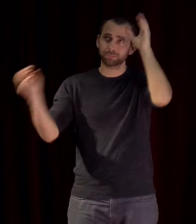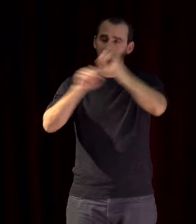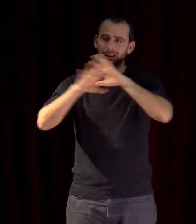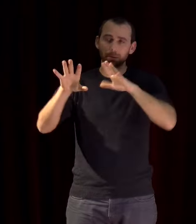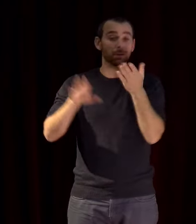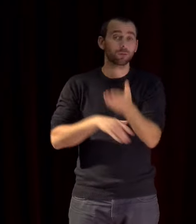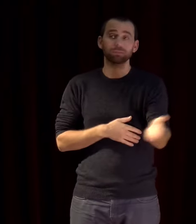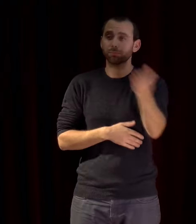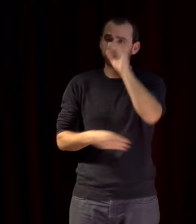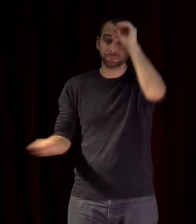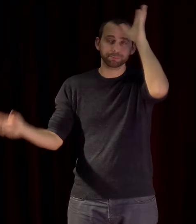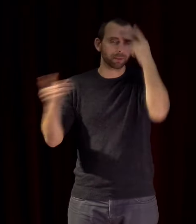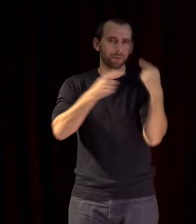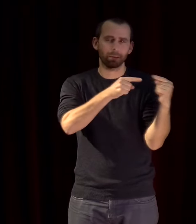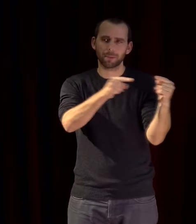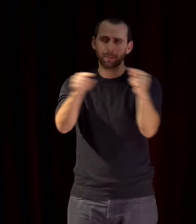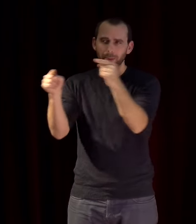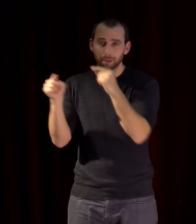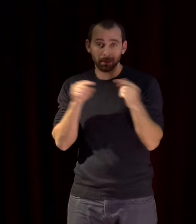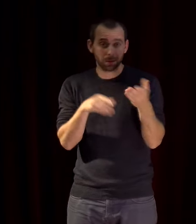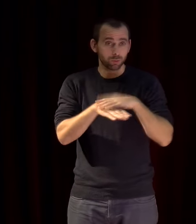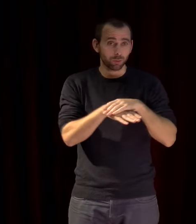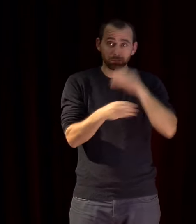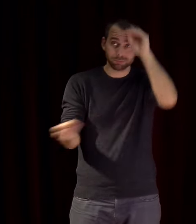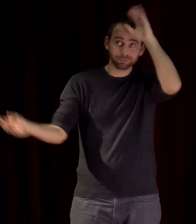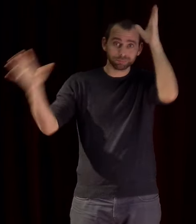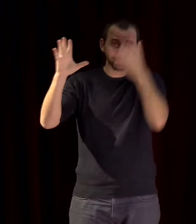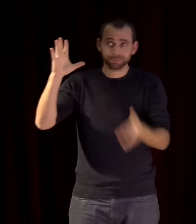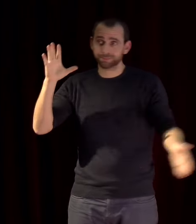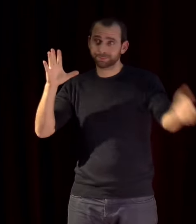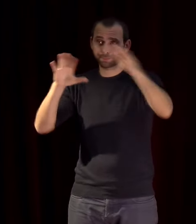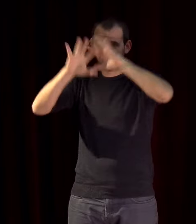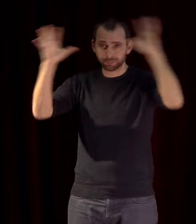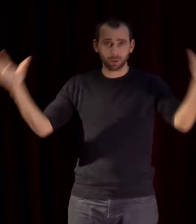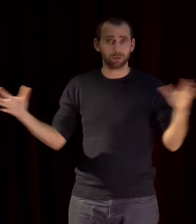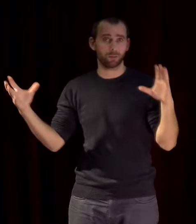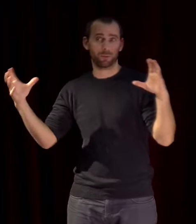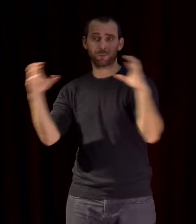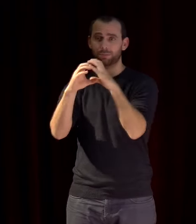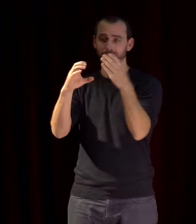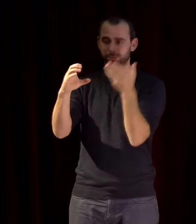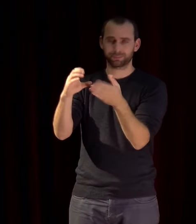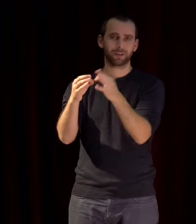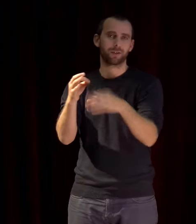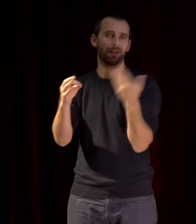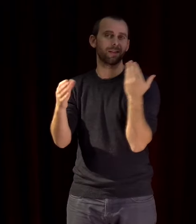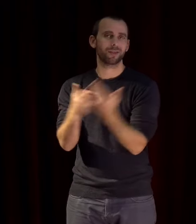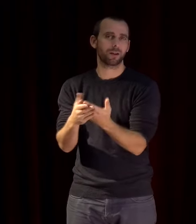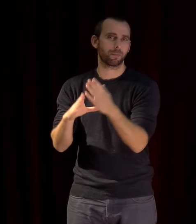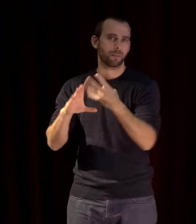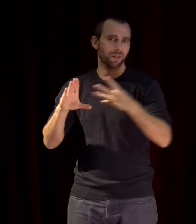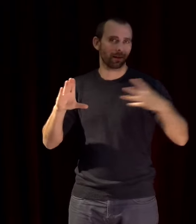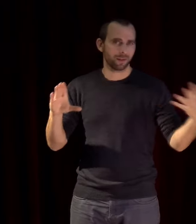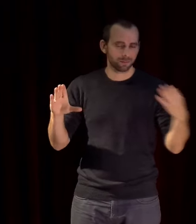images ensemble forment bien la Méditerranée pour répondre à cette question il faut en général plonger dans l'histoire longue